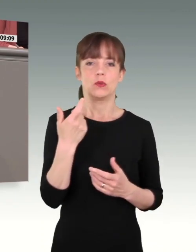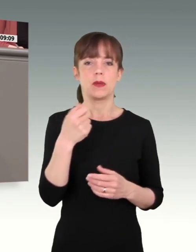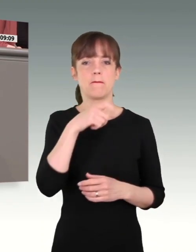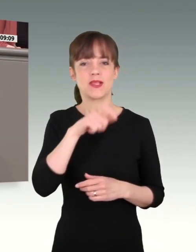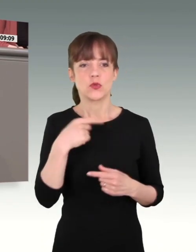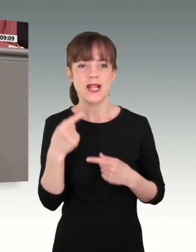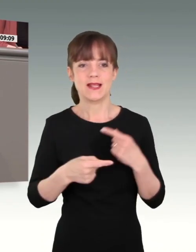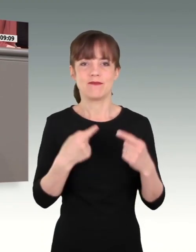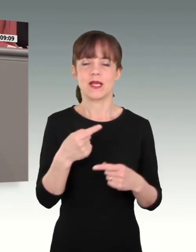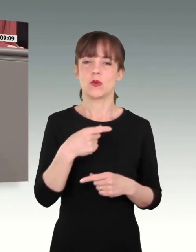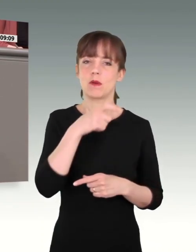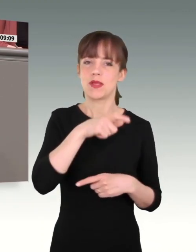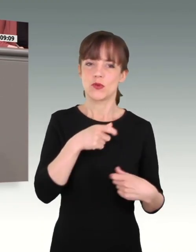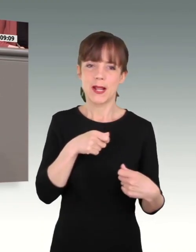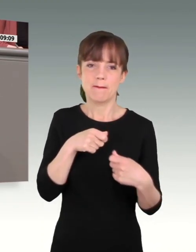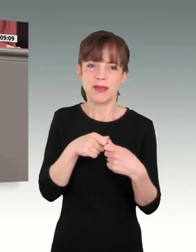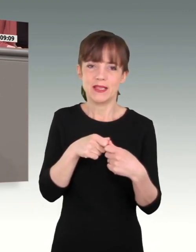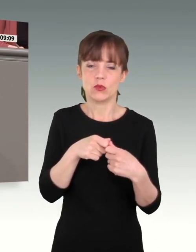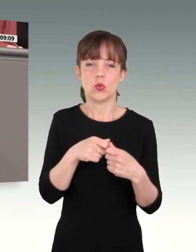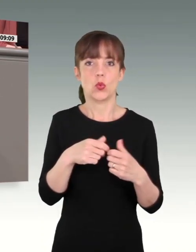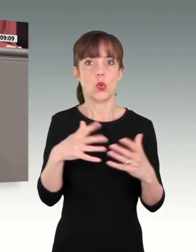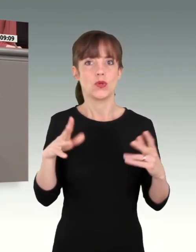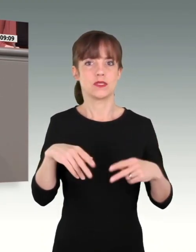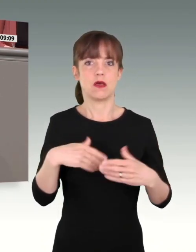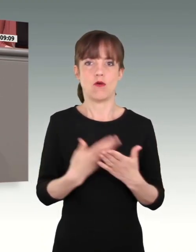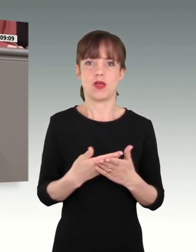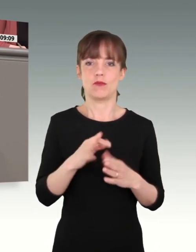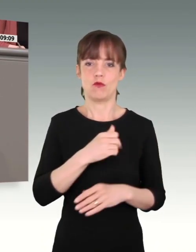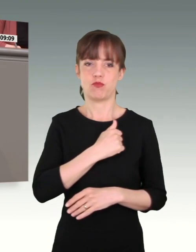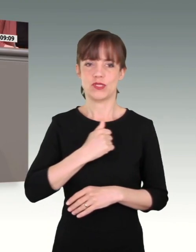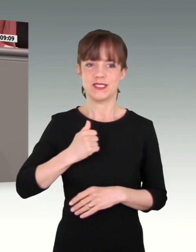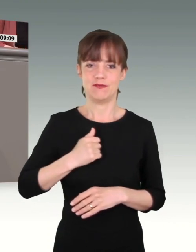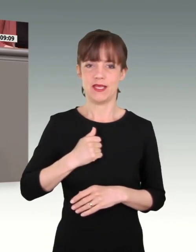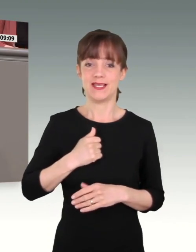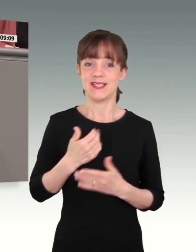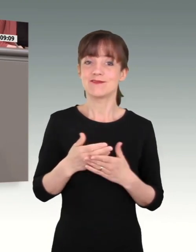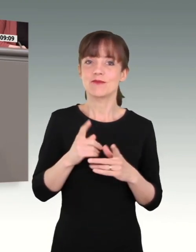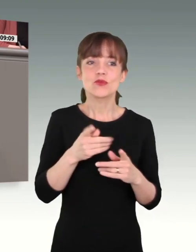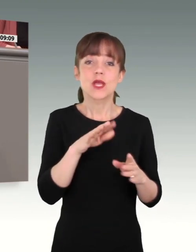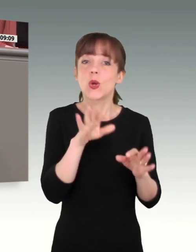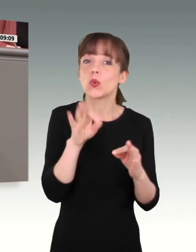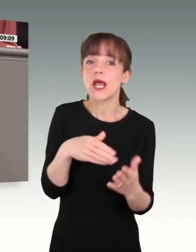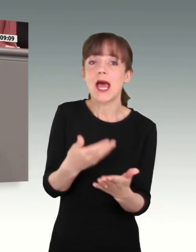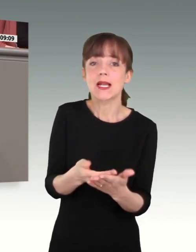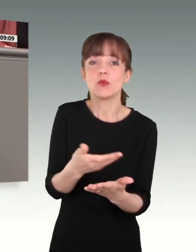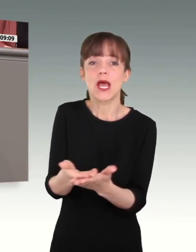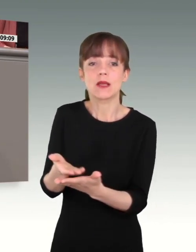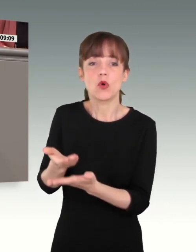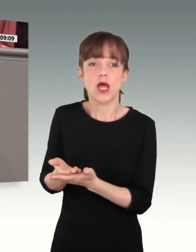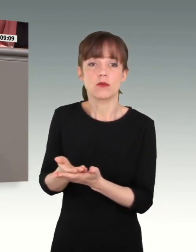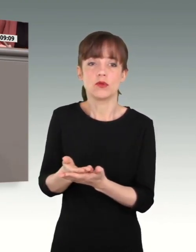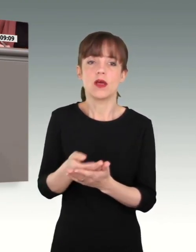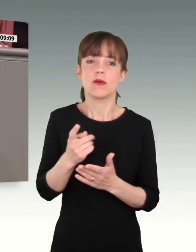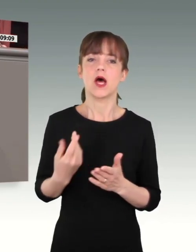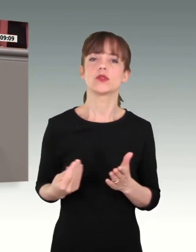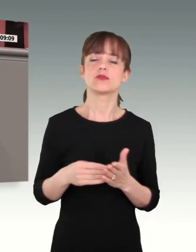muss sie gute Angebote machen. Sie muss aber auch ein realistisches Bild zeigen. Denn Soldat, Soldatin zu sein, ist kein normaler Job.